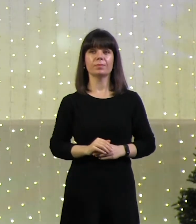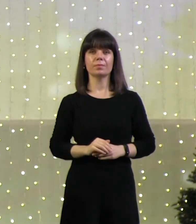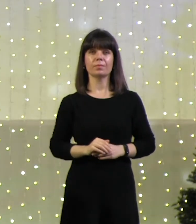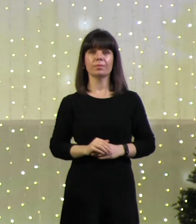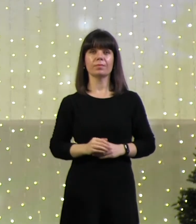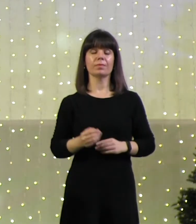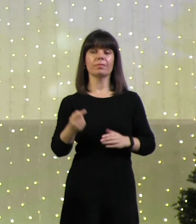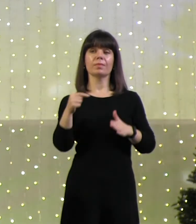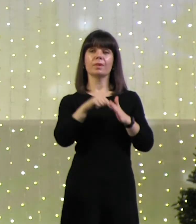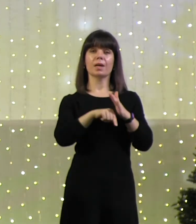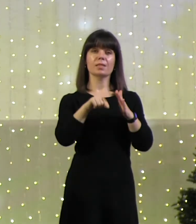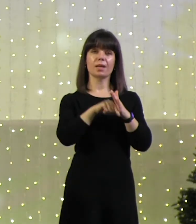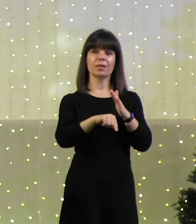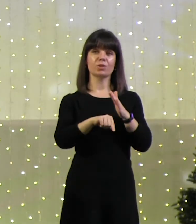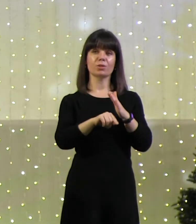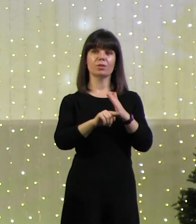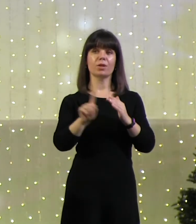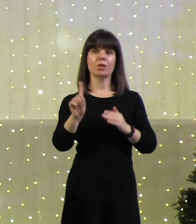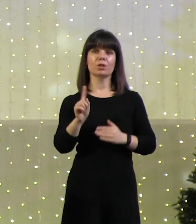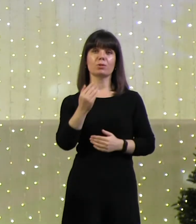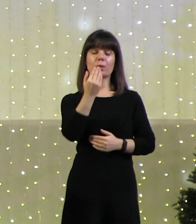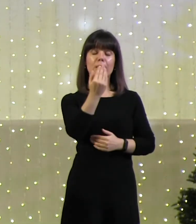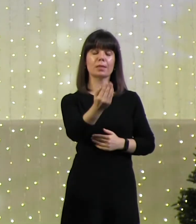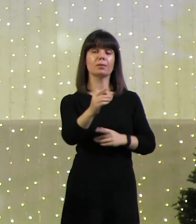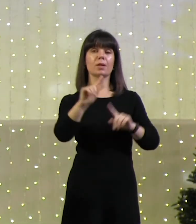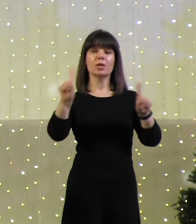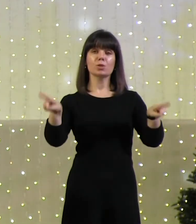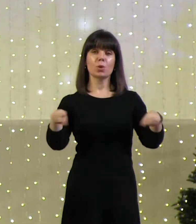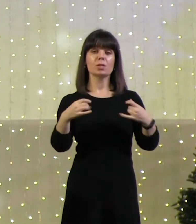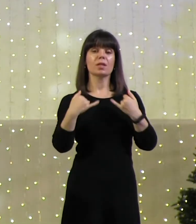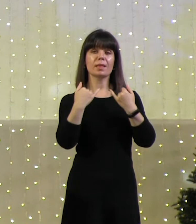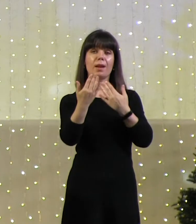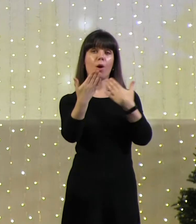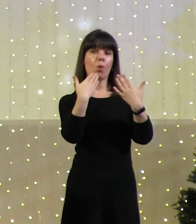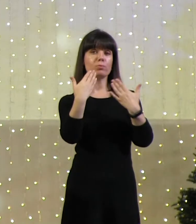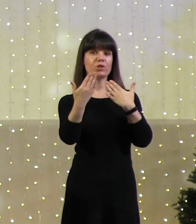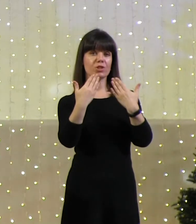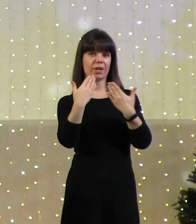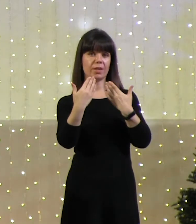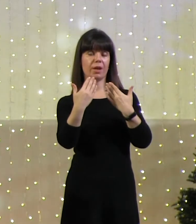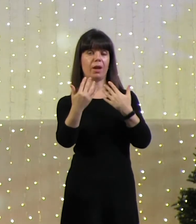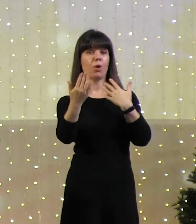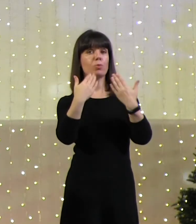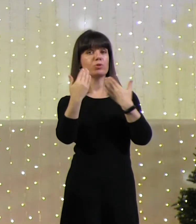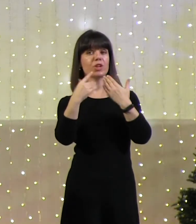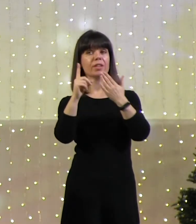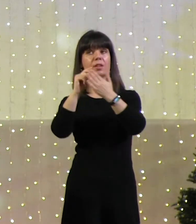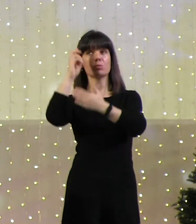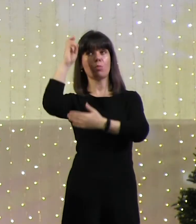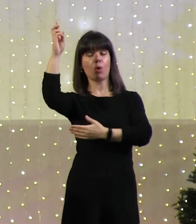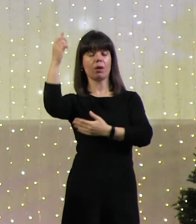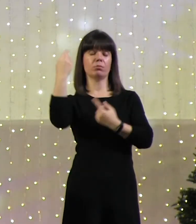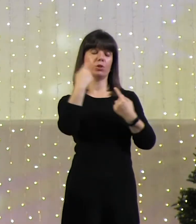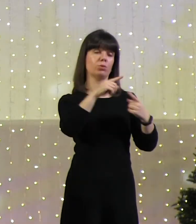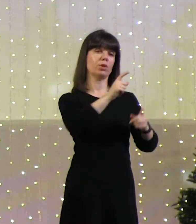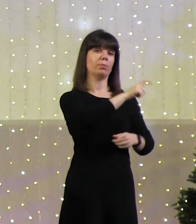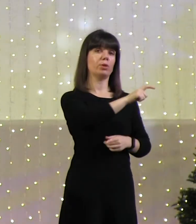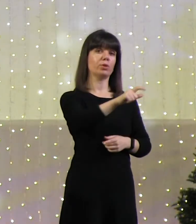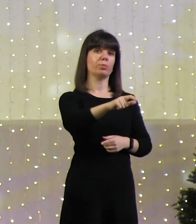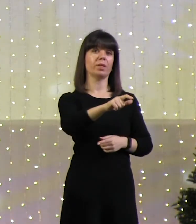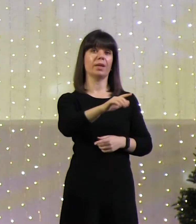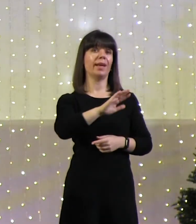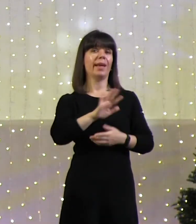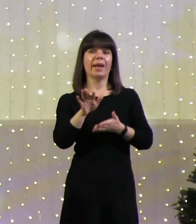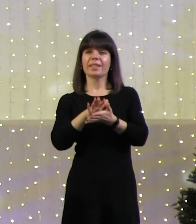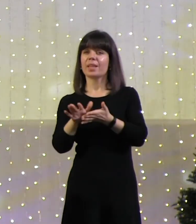А значит, что ты создан для общения, для общения с Богом и другими людьми. Не